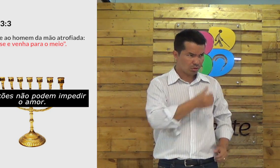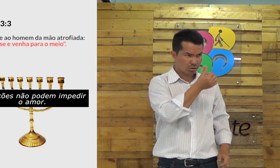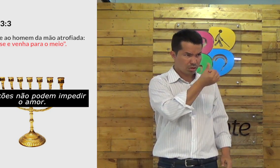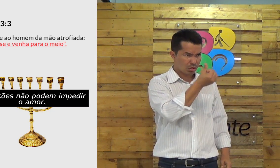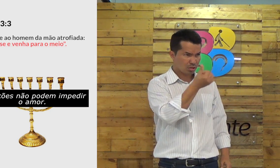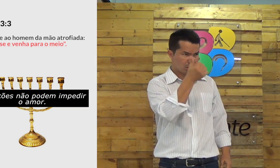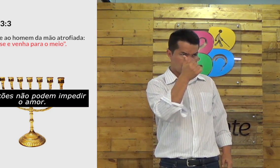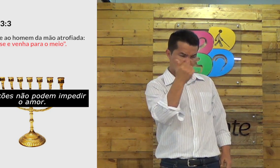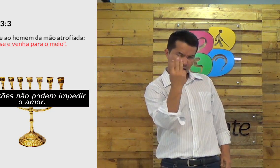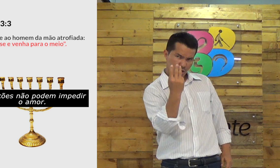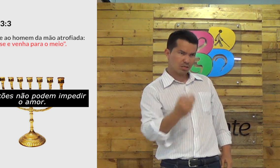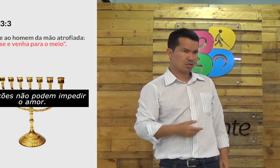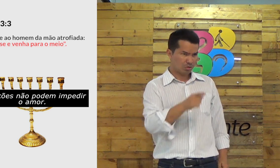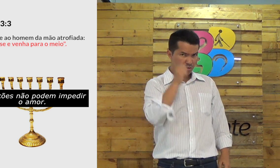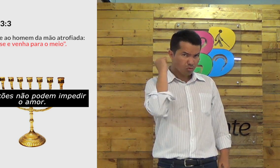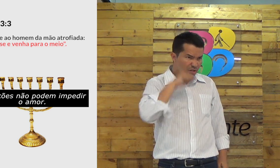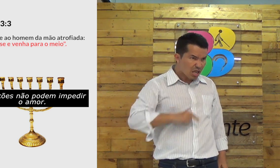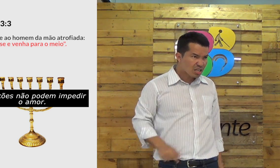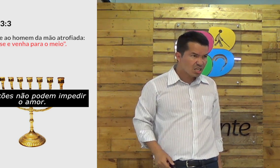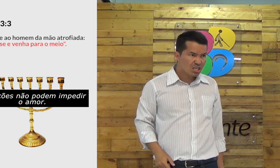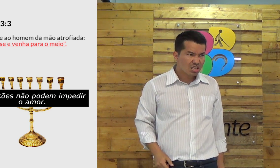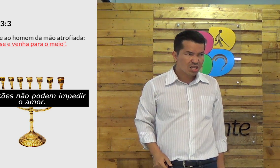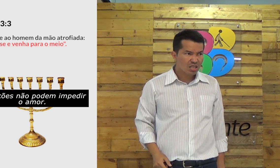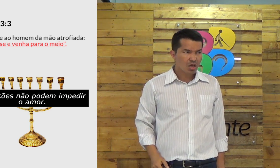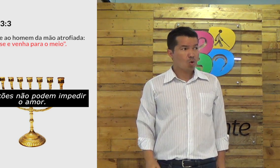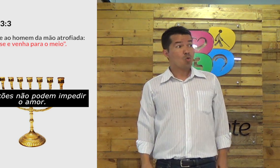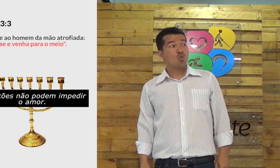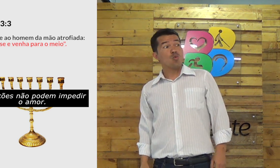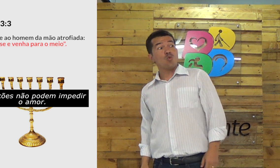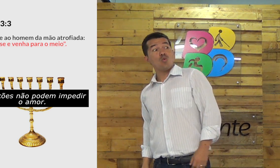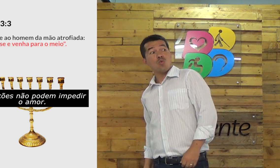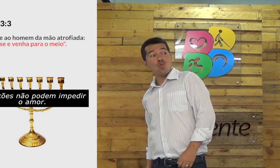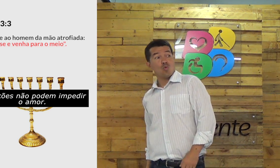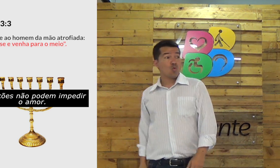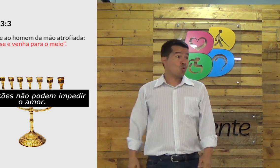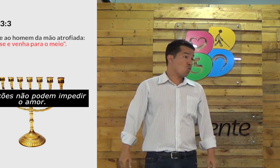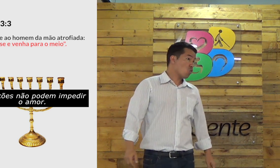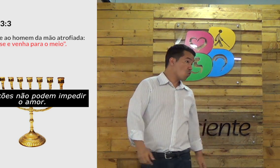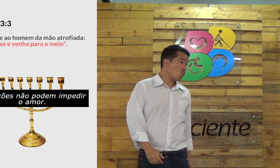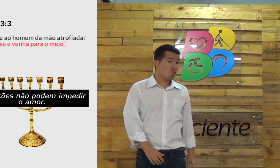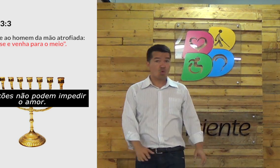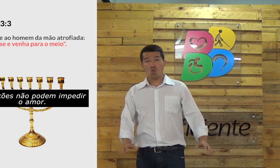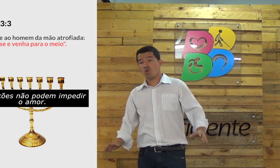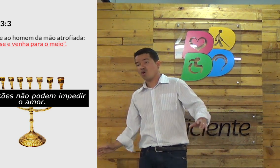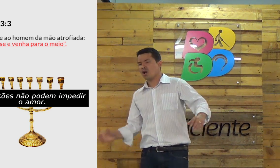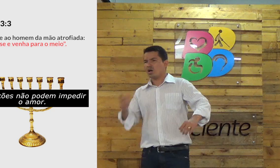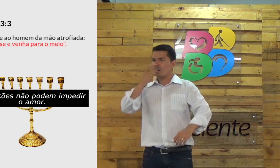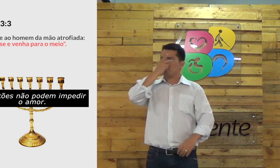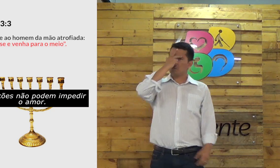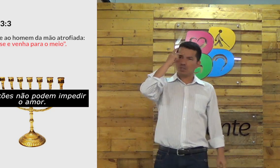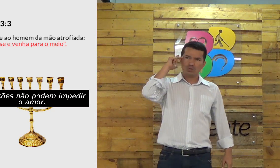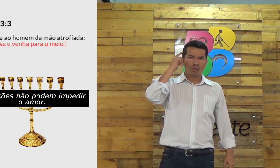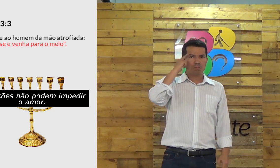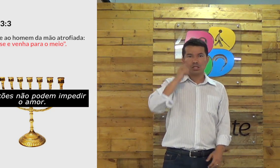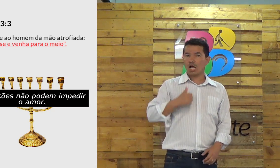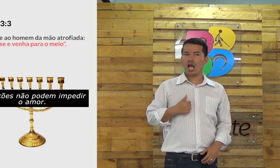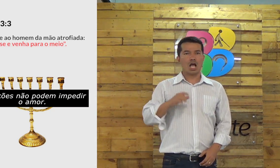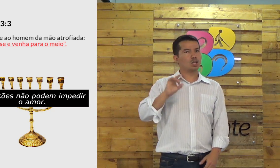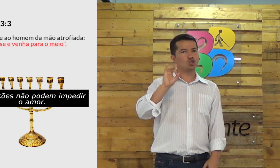obedecer todos os 613 mandamentos? você iria conseguir? se você me diz que sim uau algumas